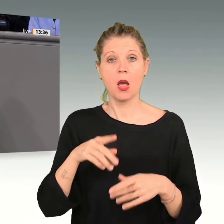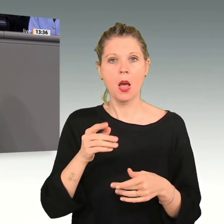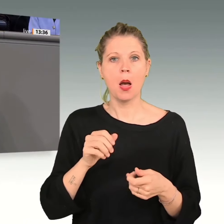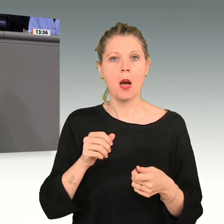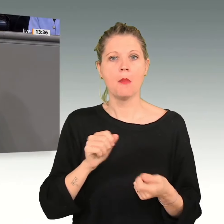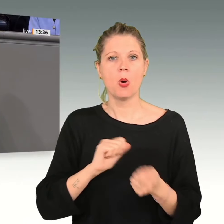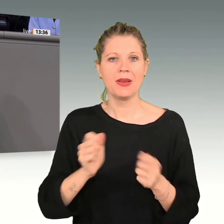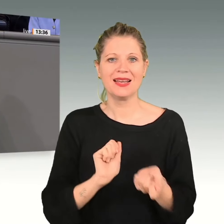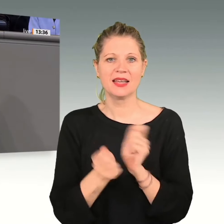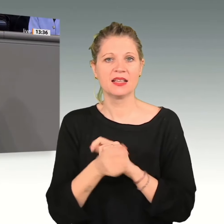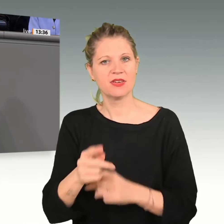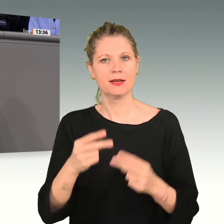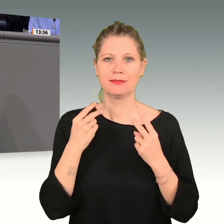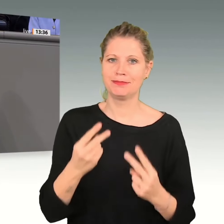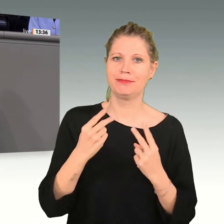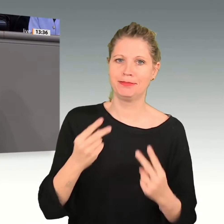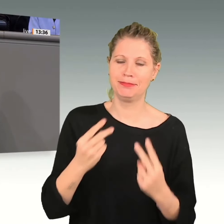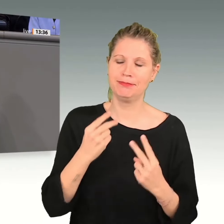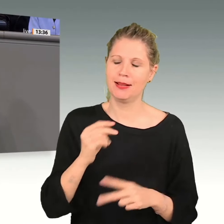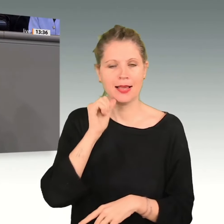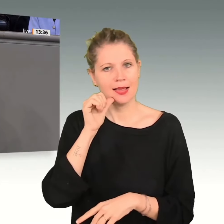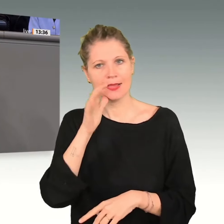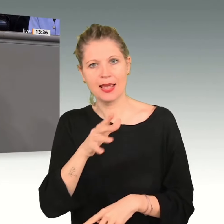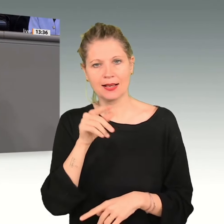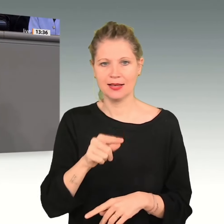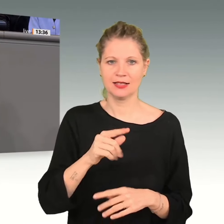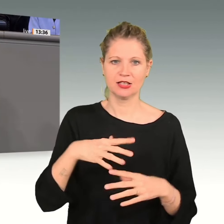jeden Tag am Laufen. Vielen Dank. Wir stehen an eurer Seite.